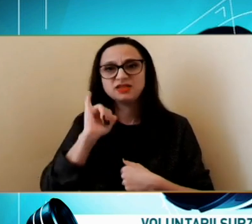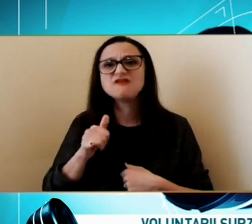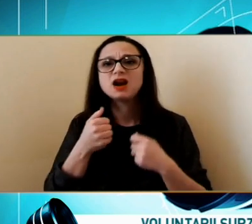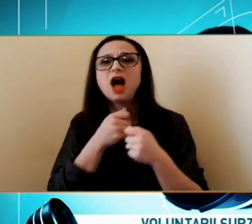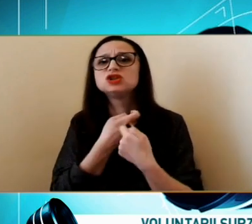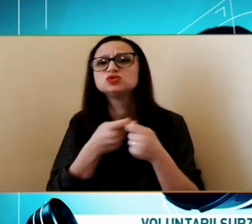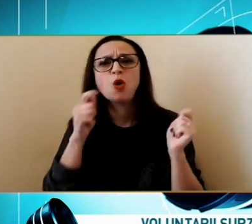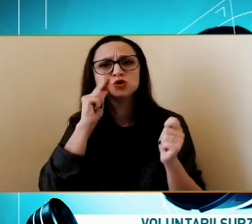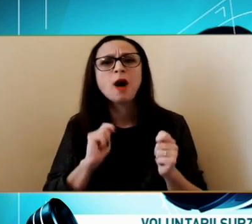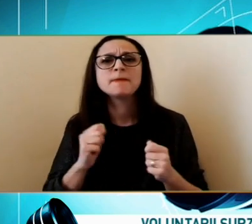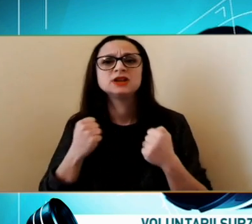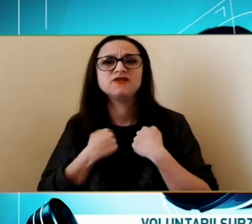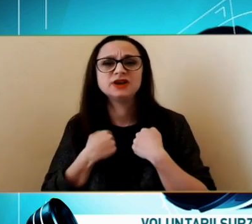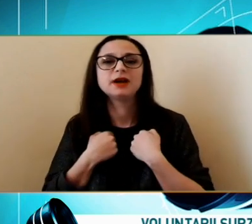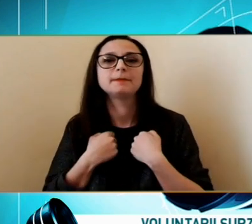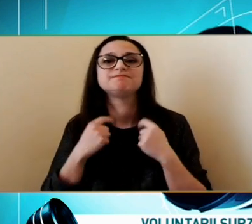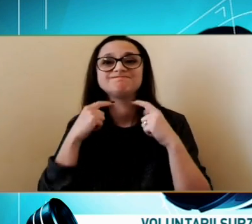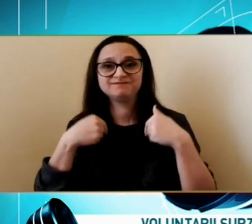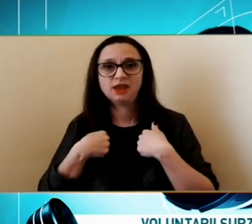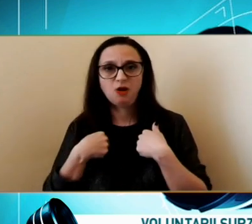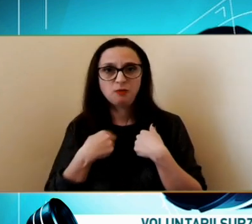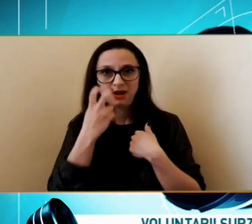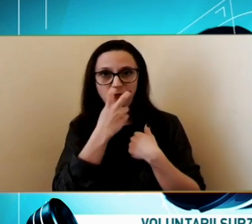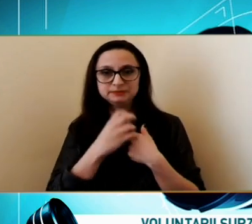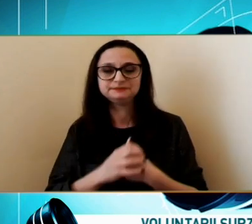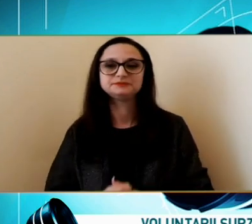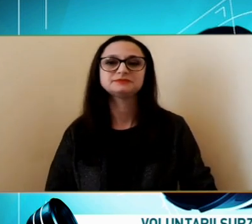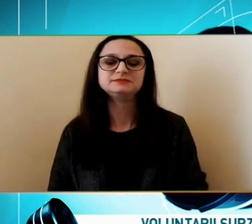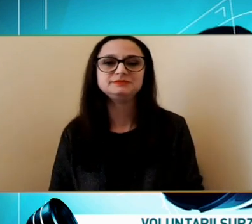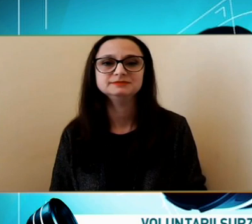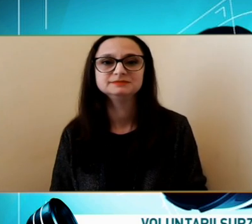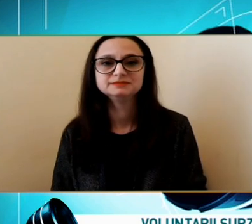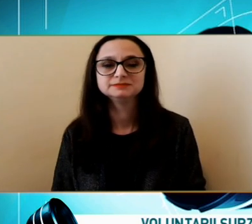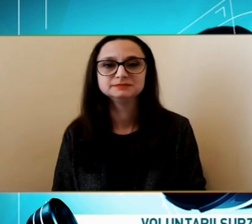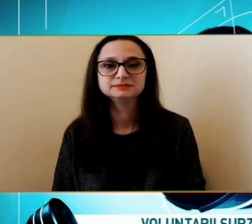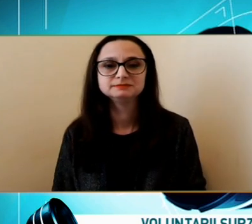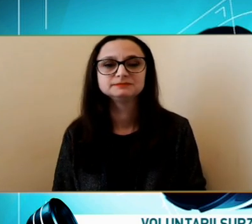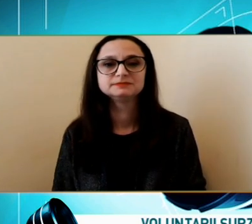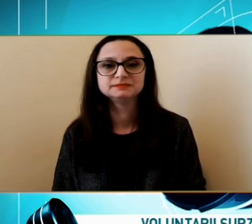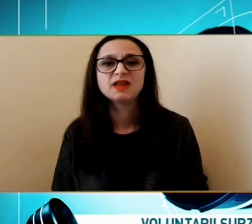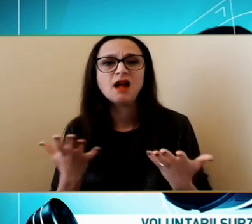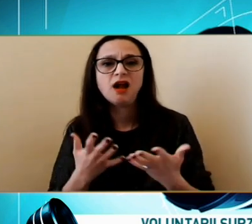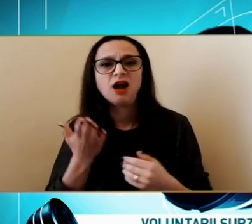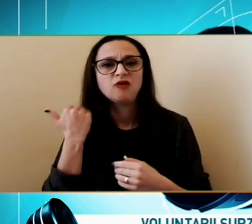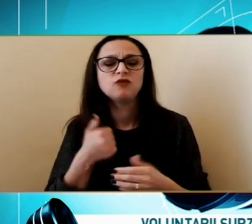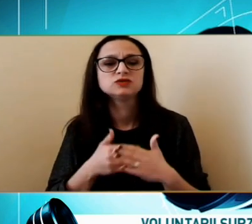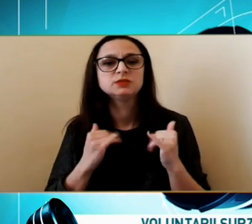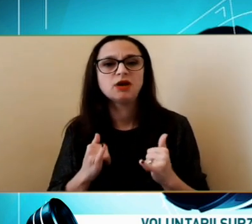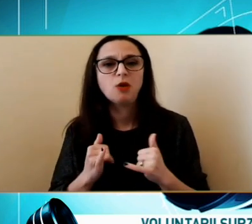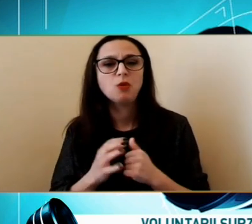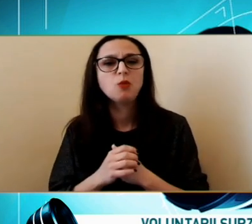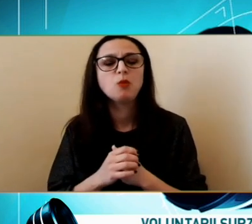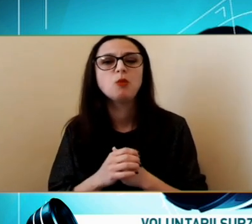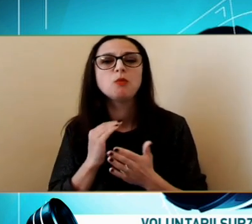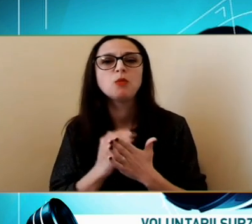frică Doamna Damian Care sunt Sau care au fost până acum Problemele